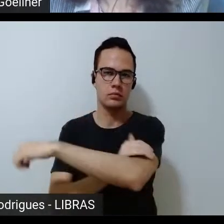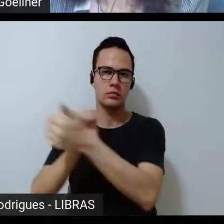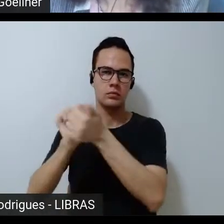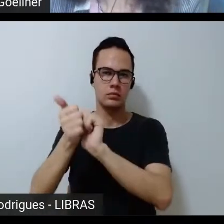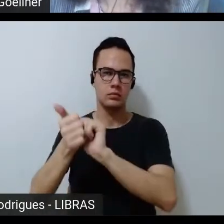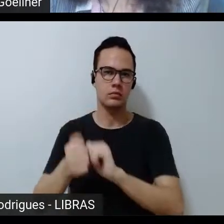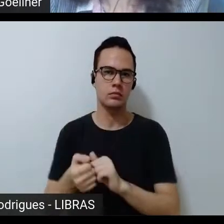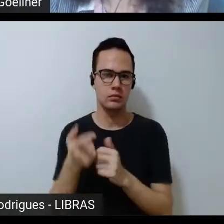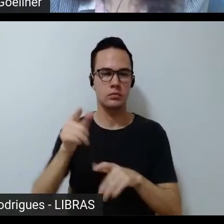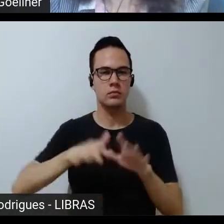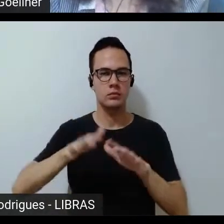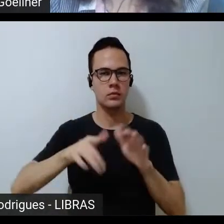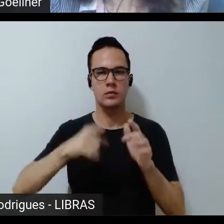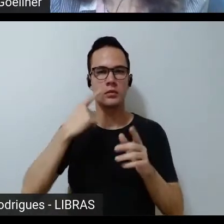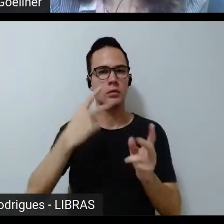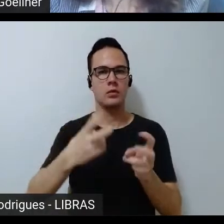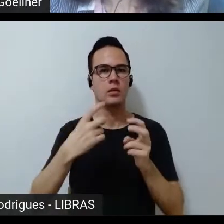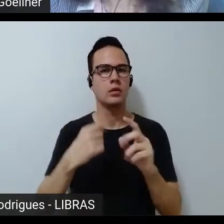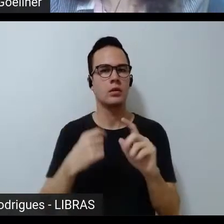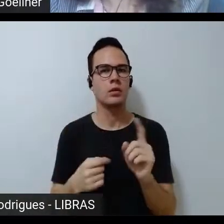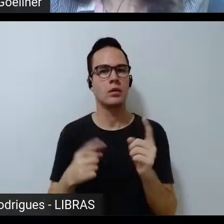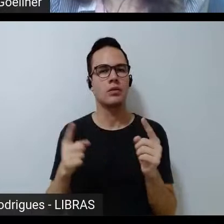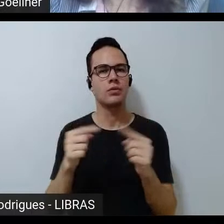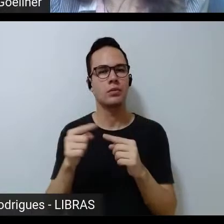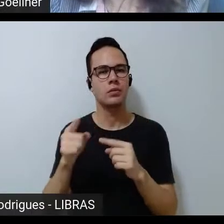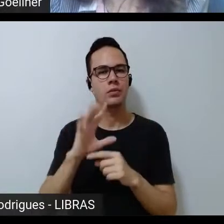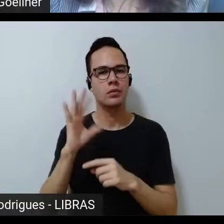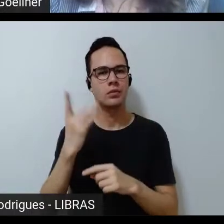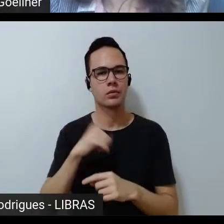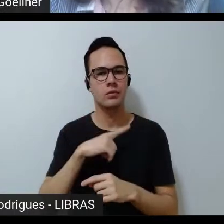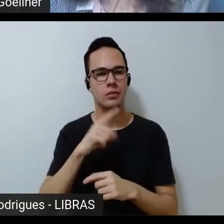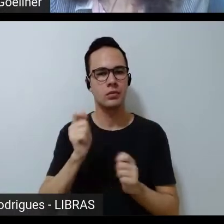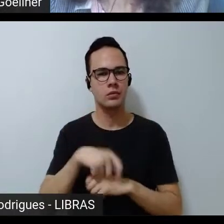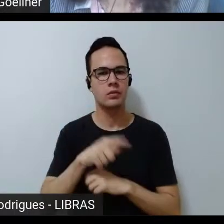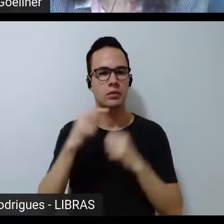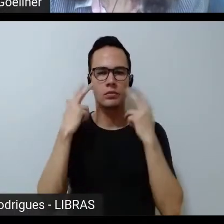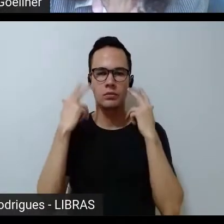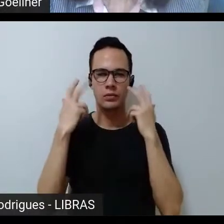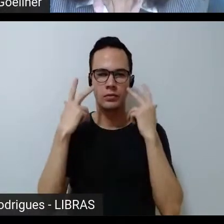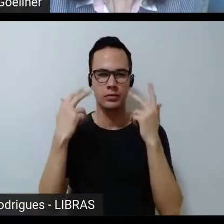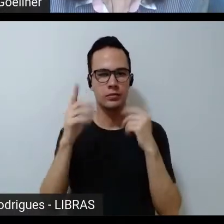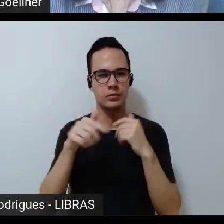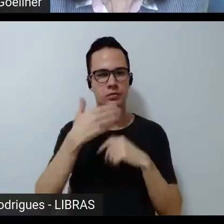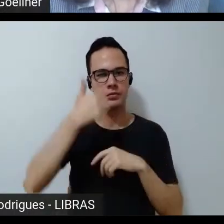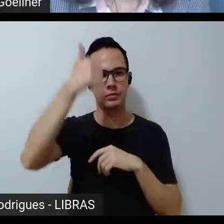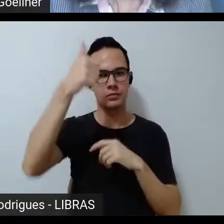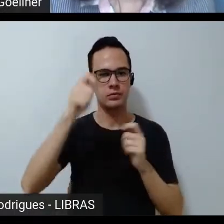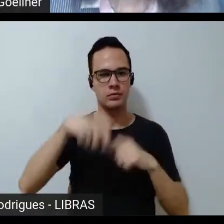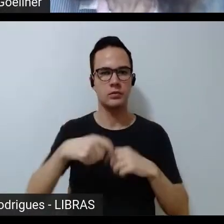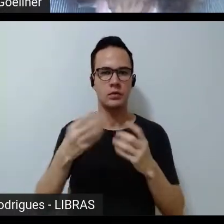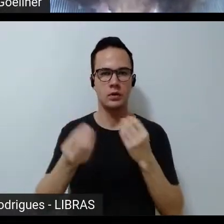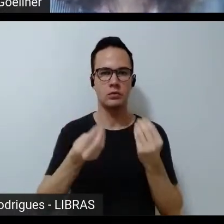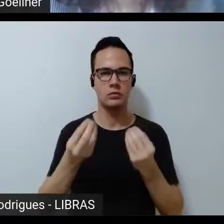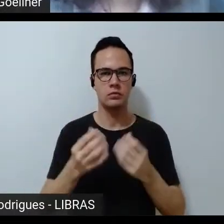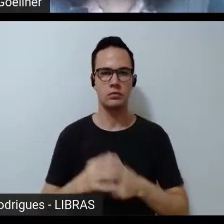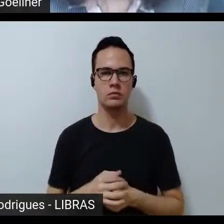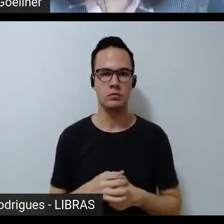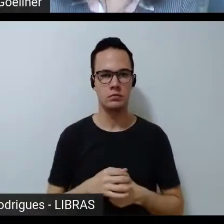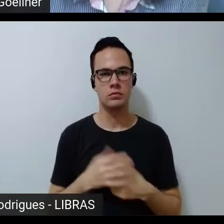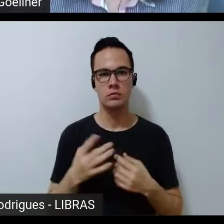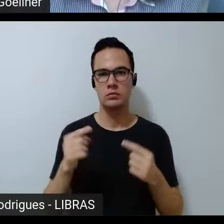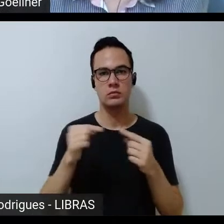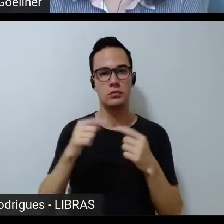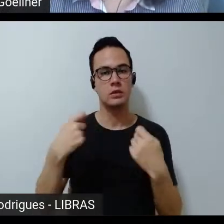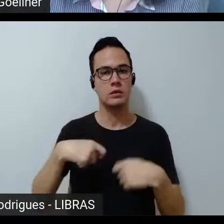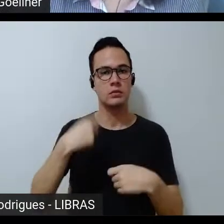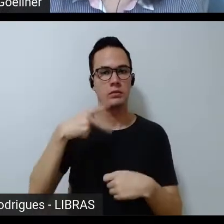muitas vezes não percebem as opressões que passaram entendem isso como normal do esporte como melhorar essa percepção esse discurso politização